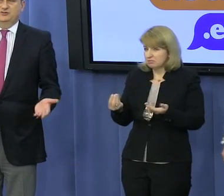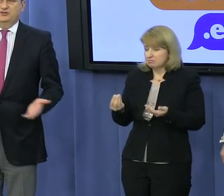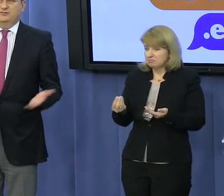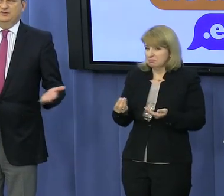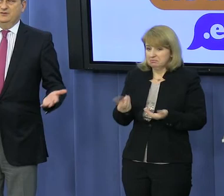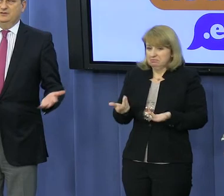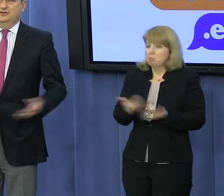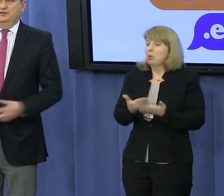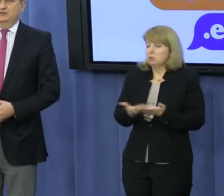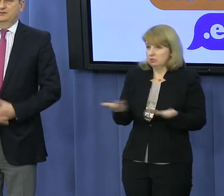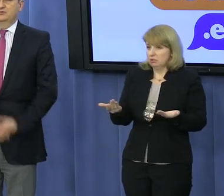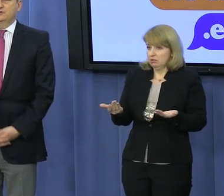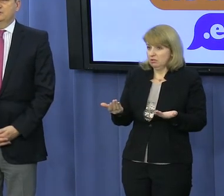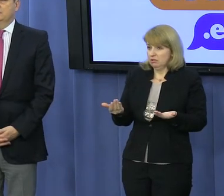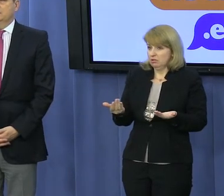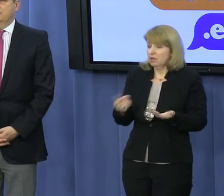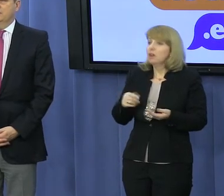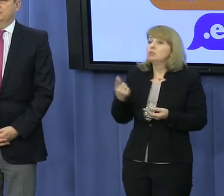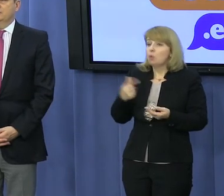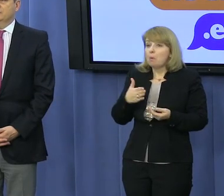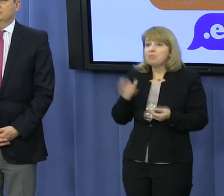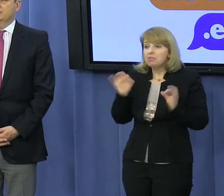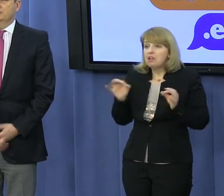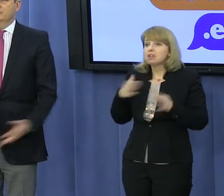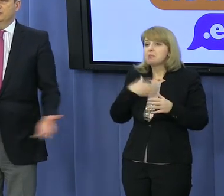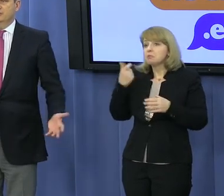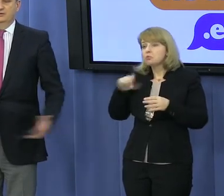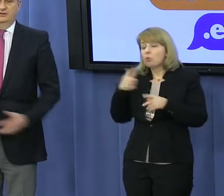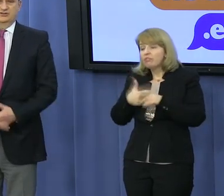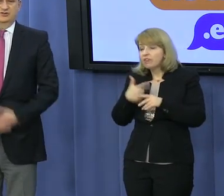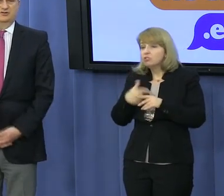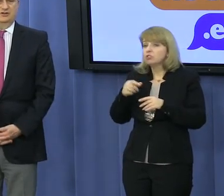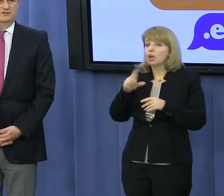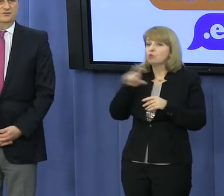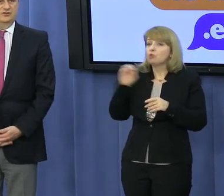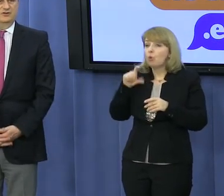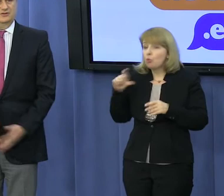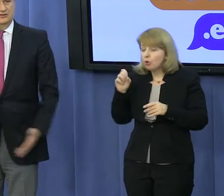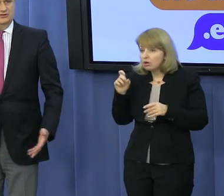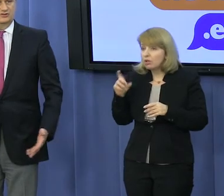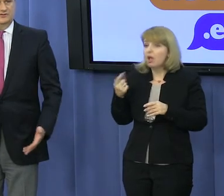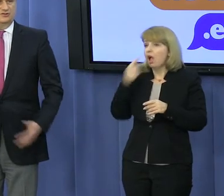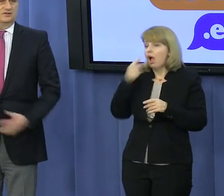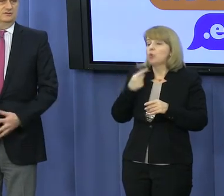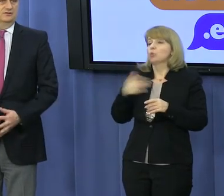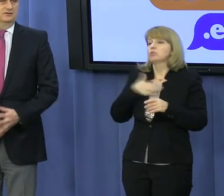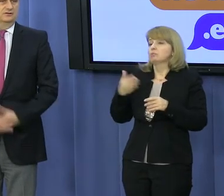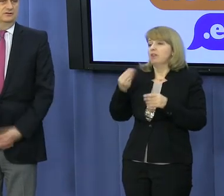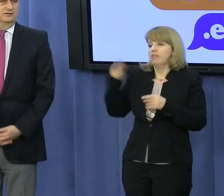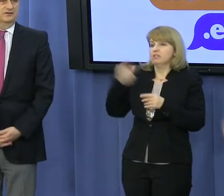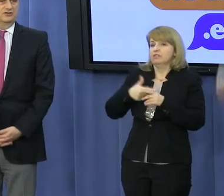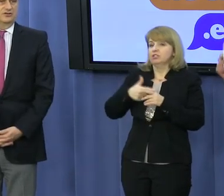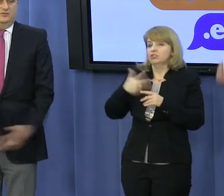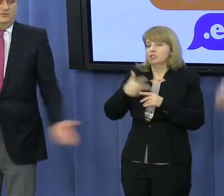Bo co z tego, że będziemy mieli zamiast 120 działających nowoczesnych czołgów, 260, jak Rosja będzie miała ich 10 czy 20 razy tyle.